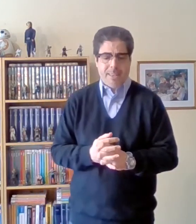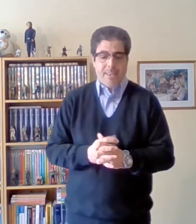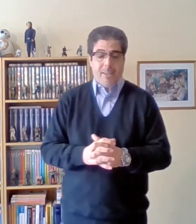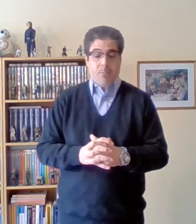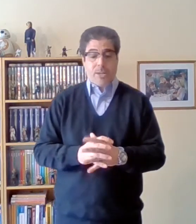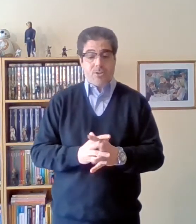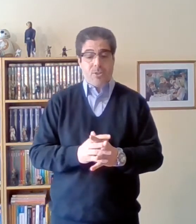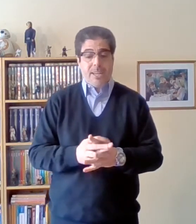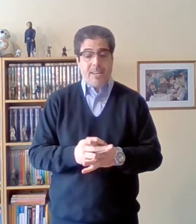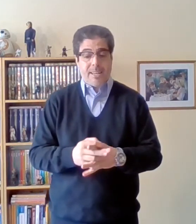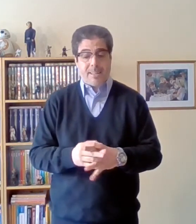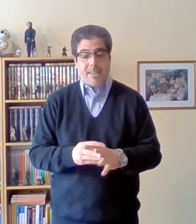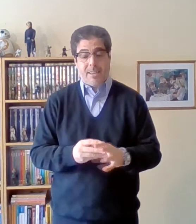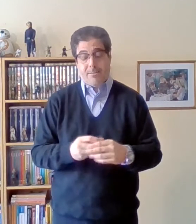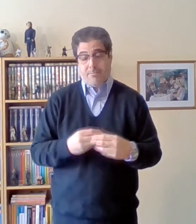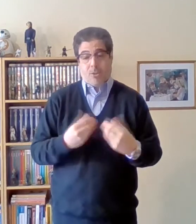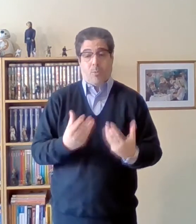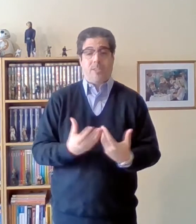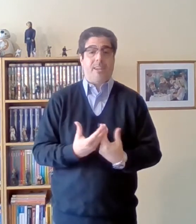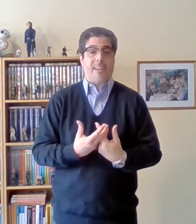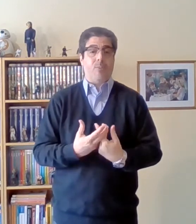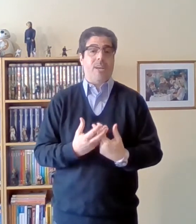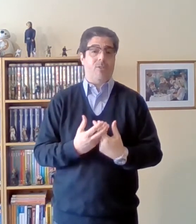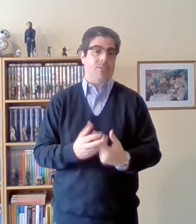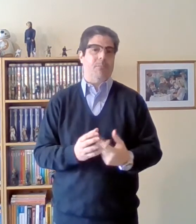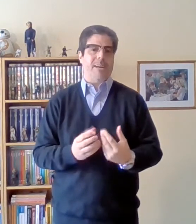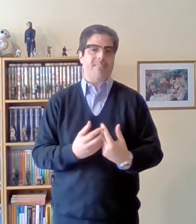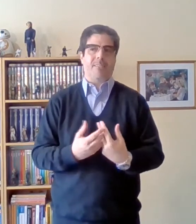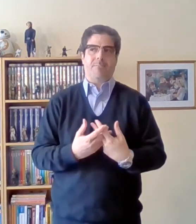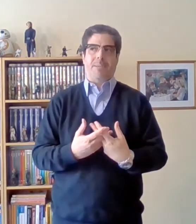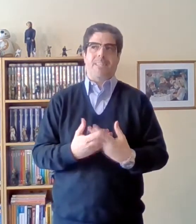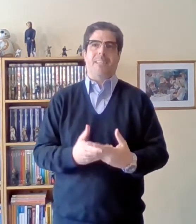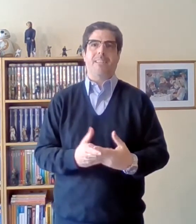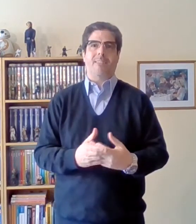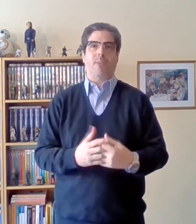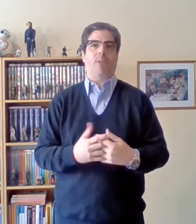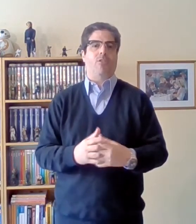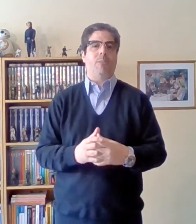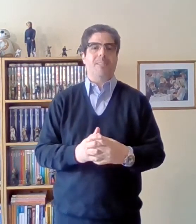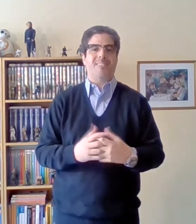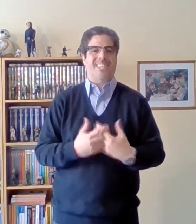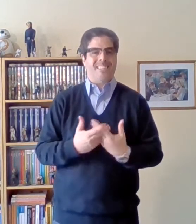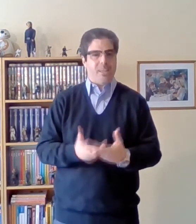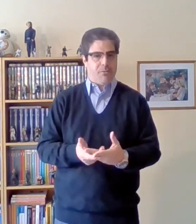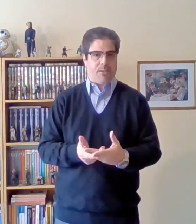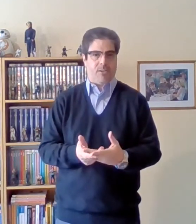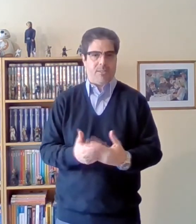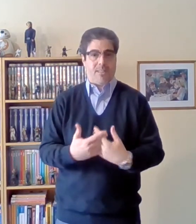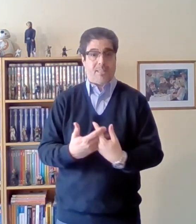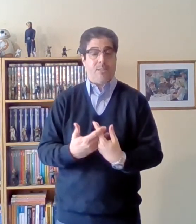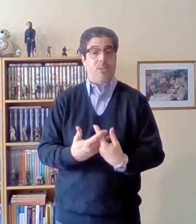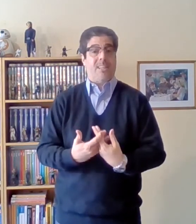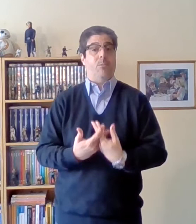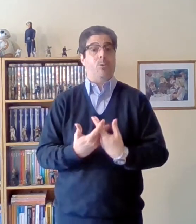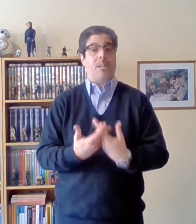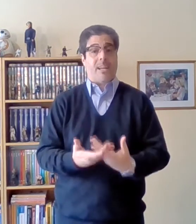Por eso, él, como dice Raymond Aron, Marx pretende ser un economista científico, es decir, tratando de demostrar